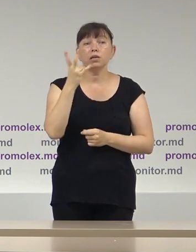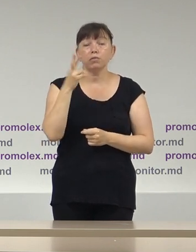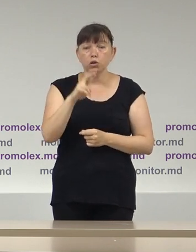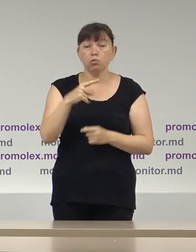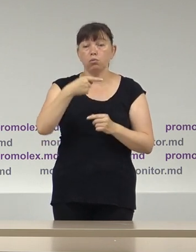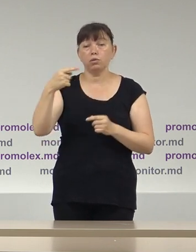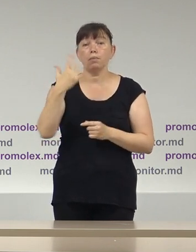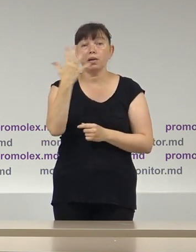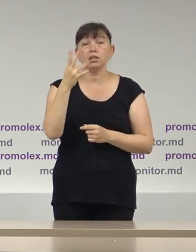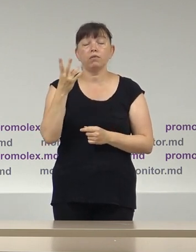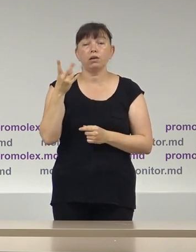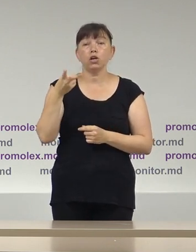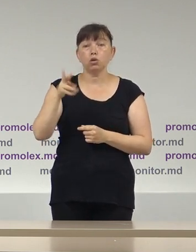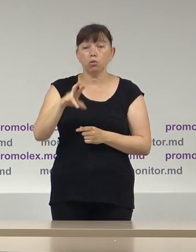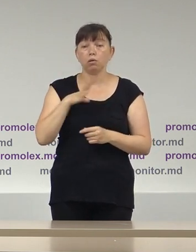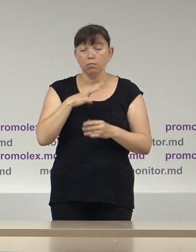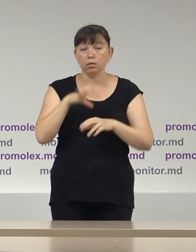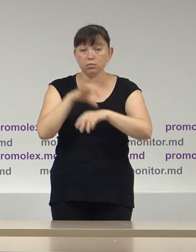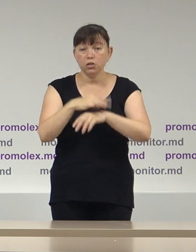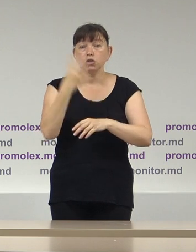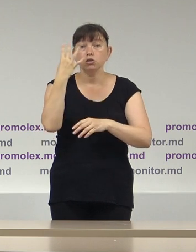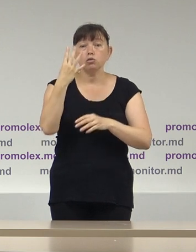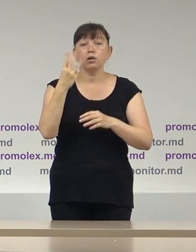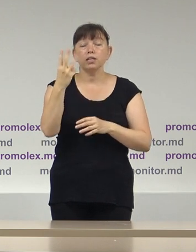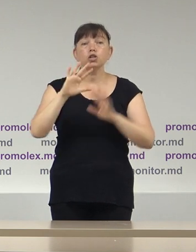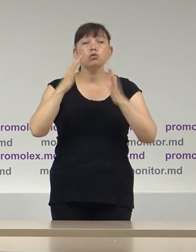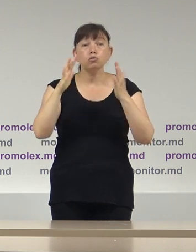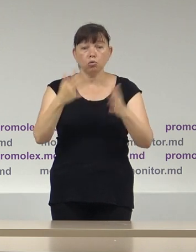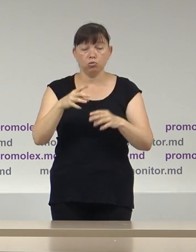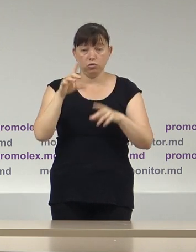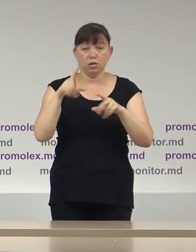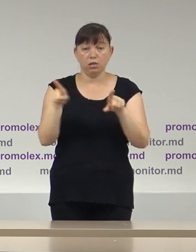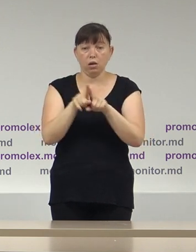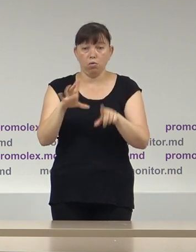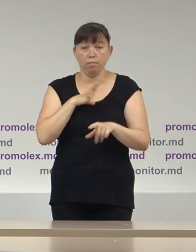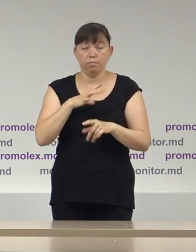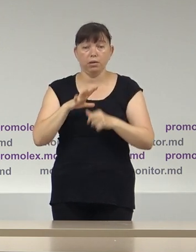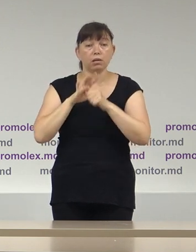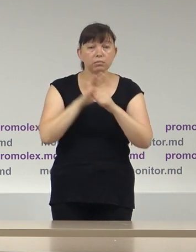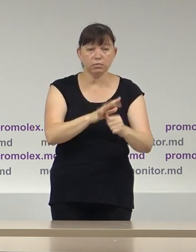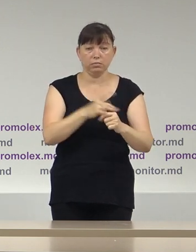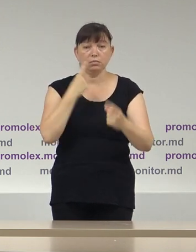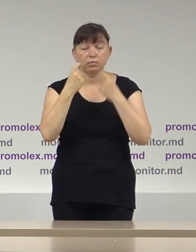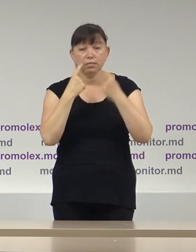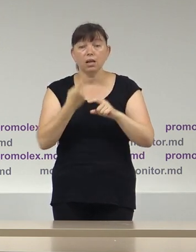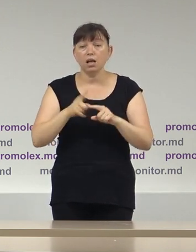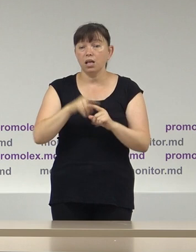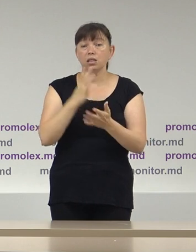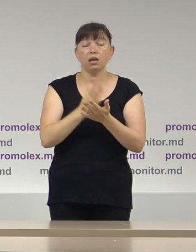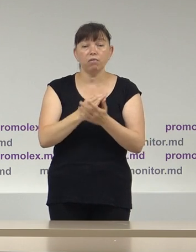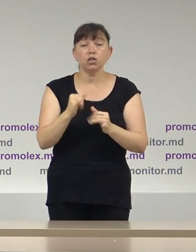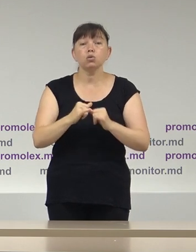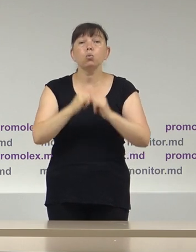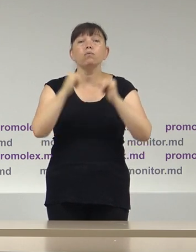5 iulie, Promolex a identificat cel puțin 43 cazuri de discurs de ură și instigare la discriminare, cei ce reprezintă o